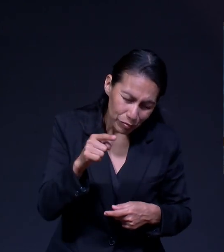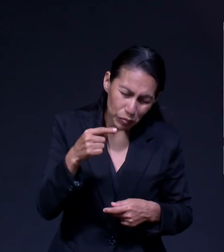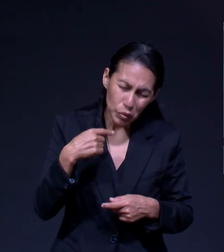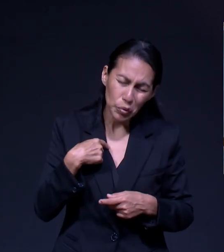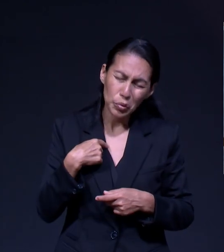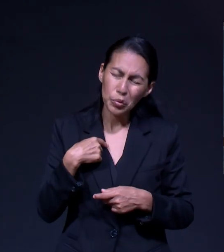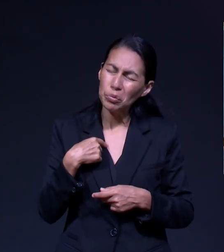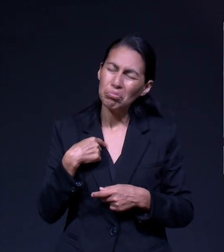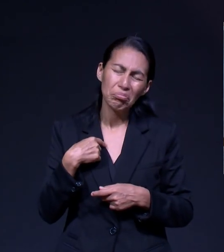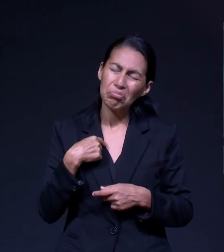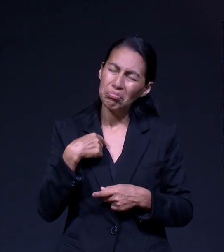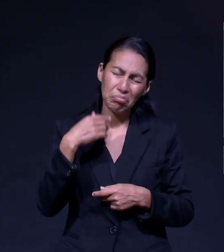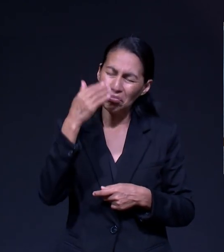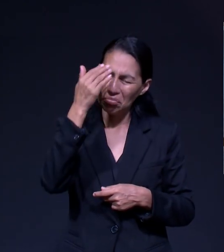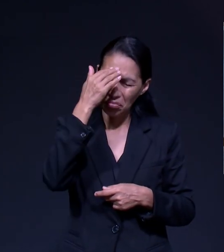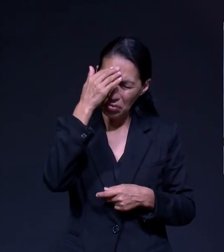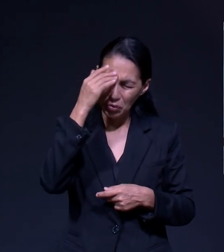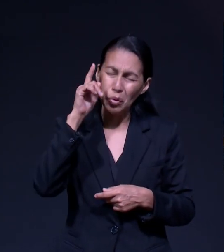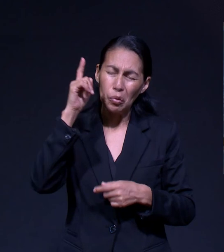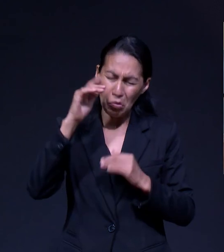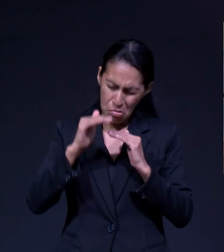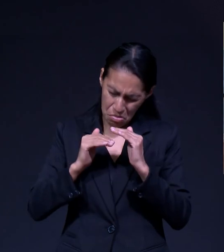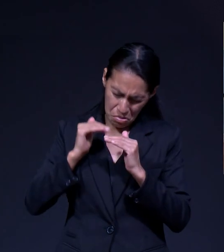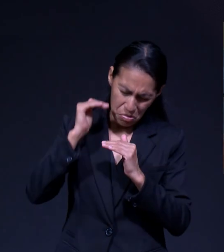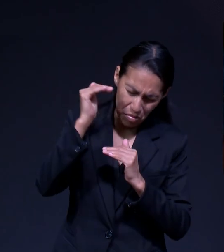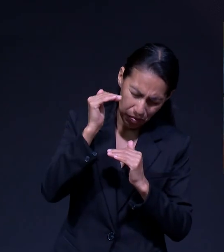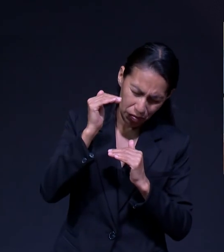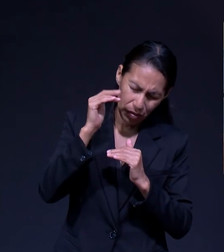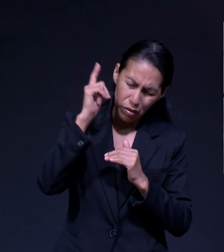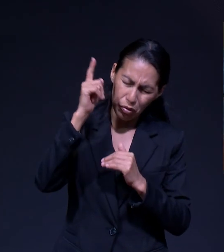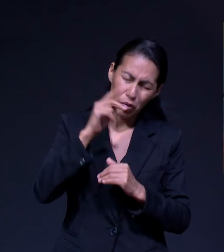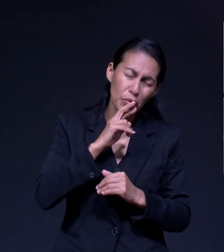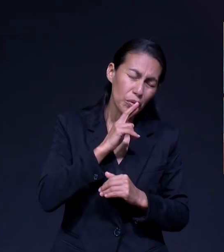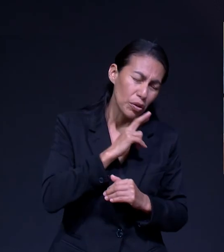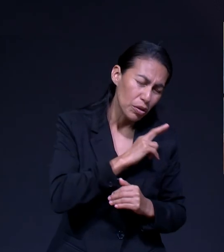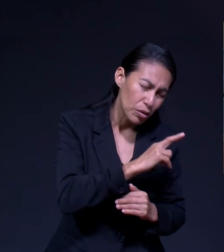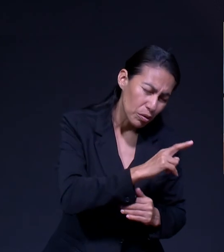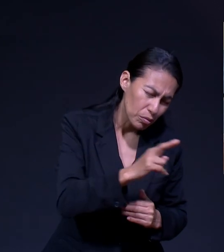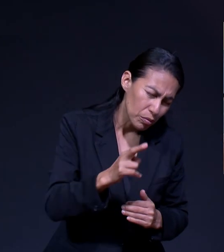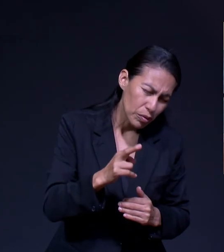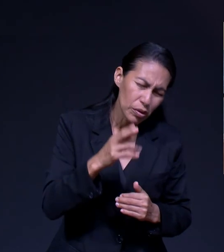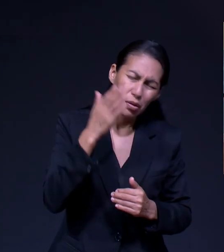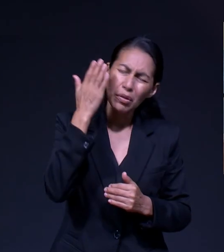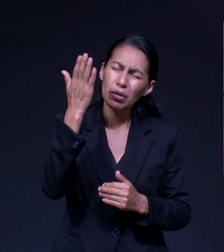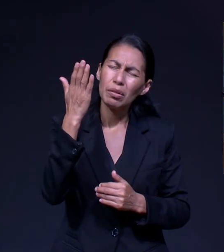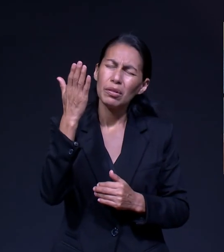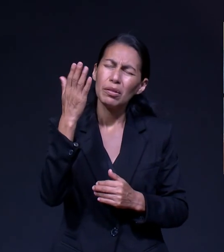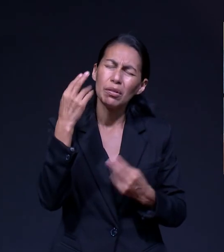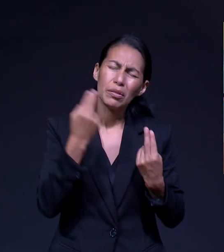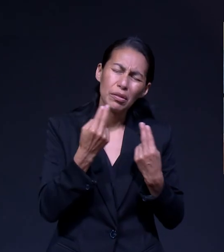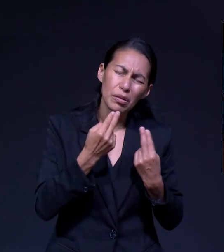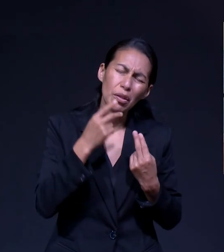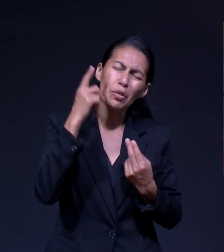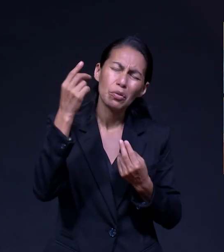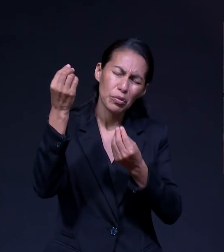que nosotros mismos nos conocemos y tienes ya la respuesta a nuestras peticiones, a nuestras necesidades.